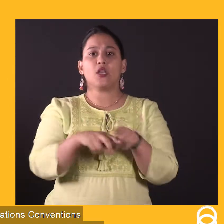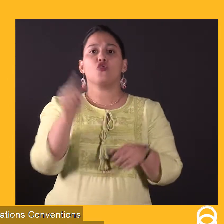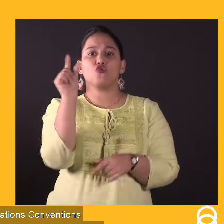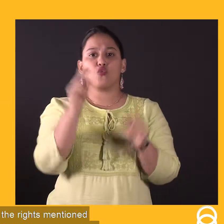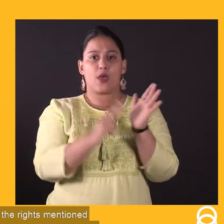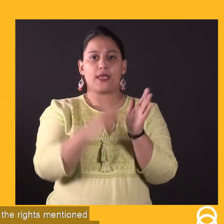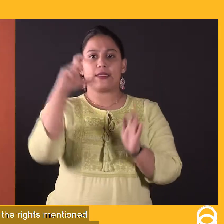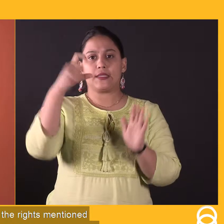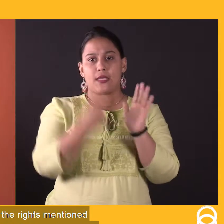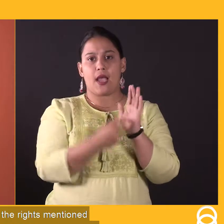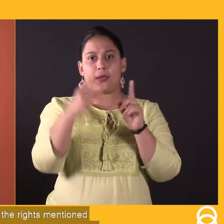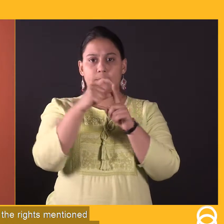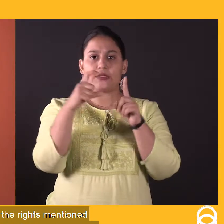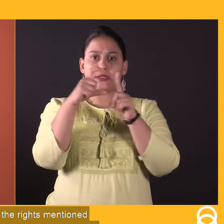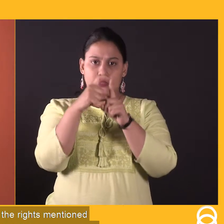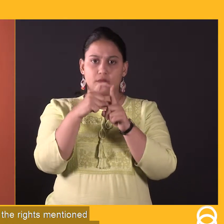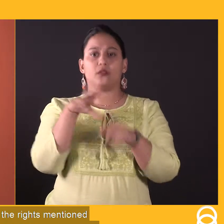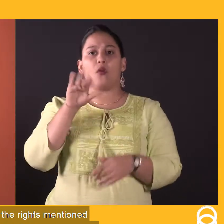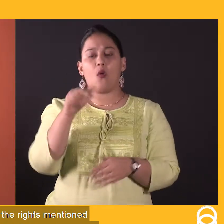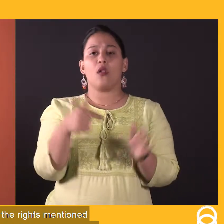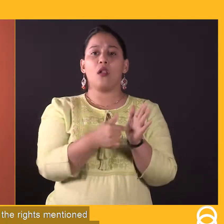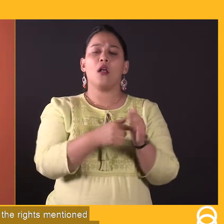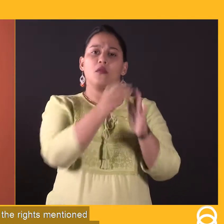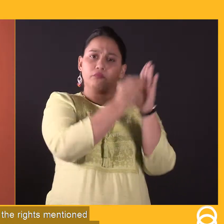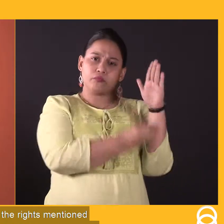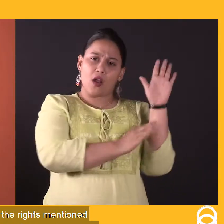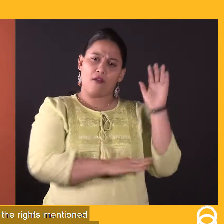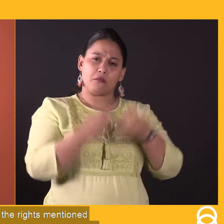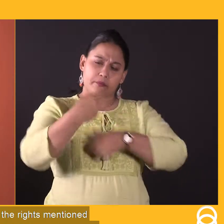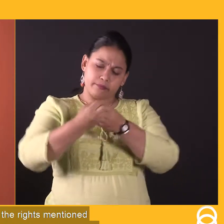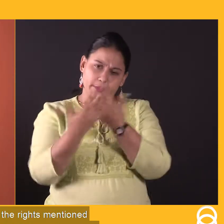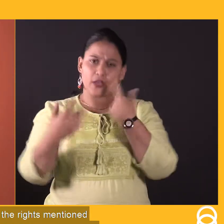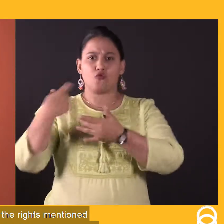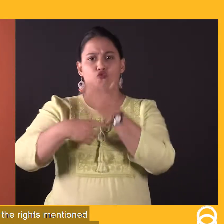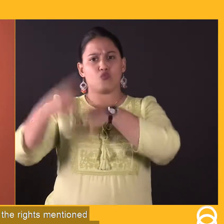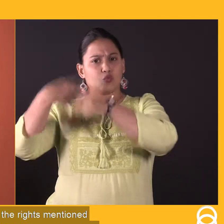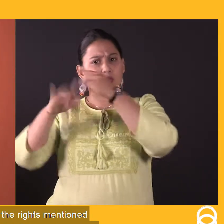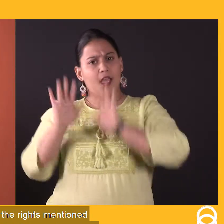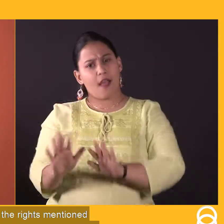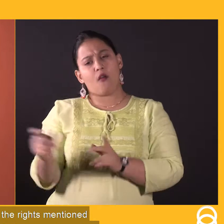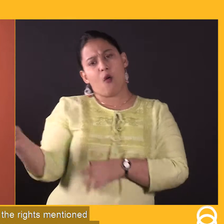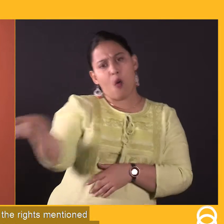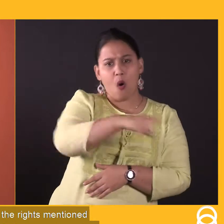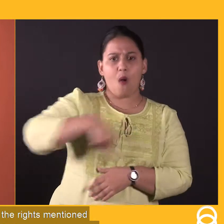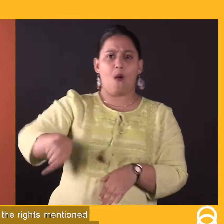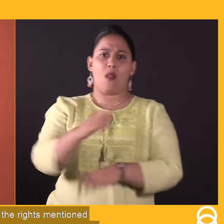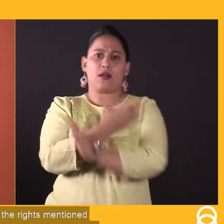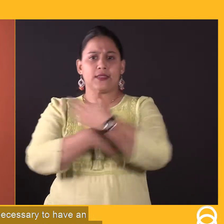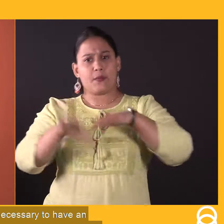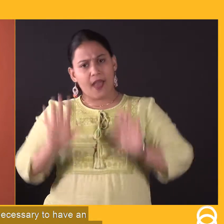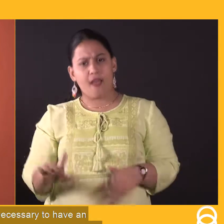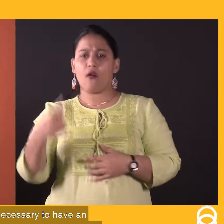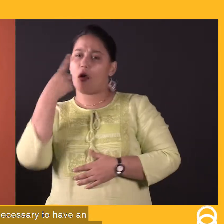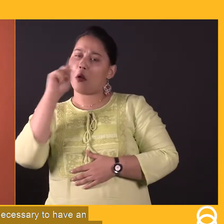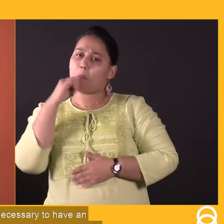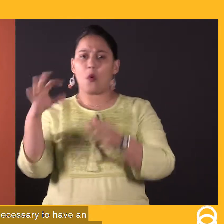कहते हैं UNCRPD में ये कहा गया है कि जो बाकी सब अधिकार हैं वो हर विकलांग ता और हर लिंक के लिए हैं